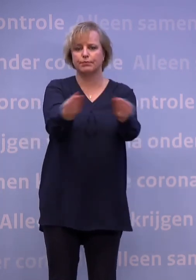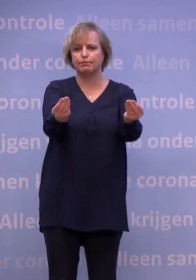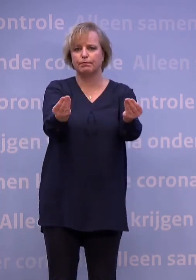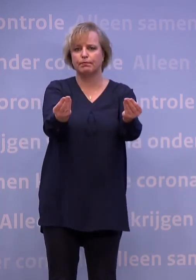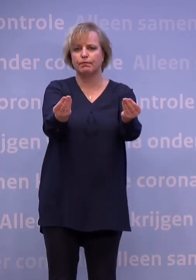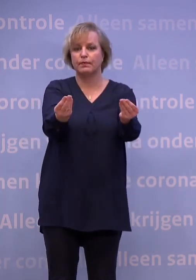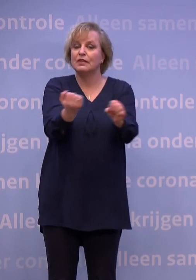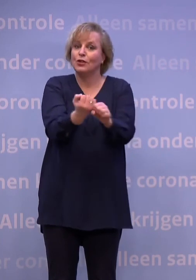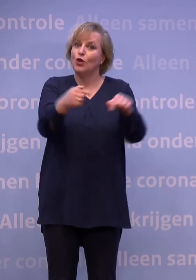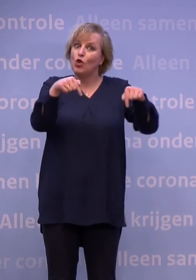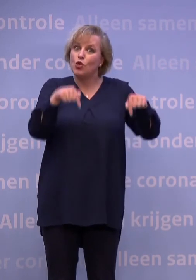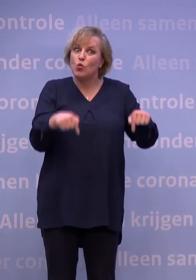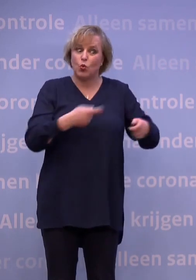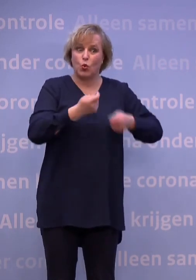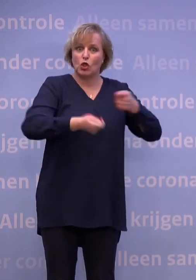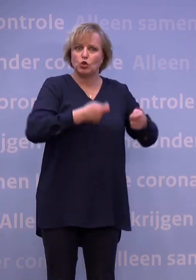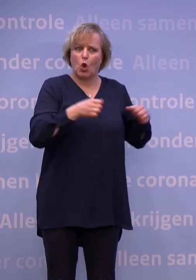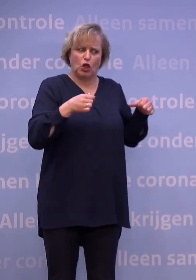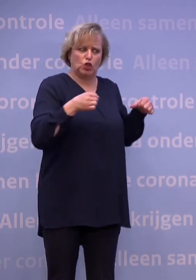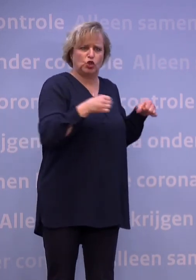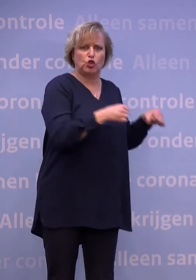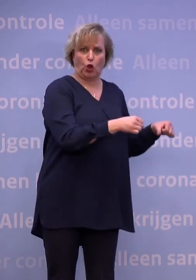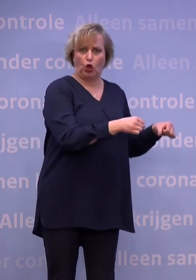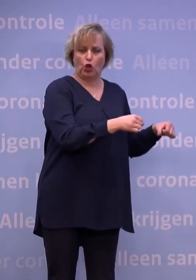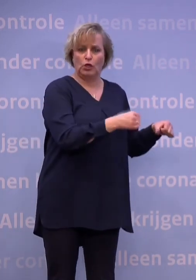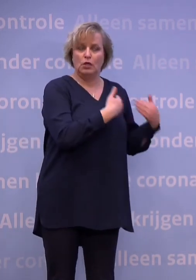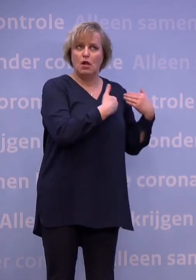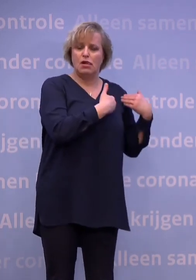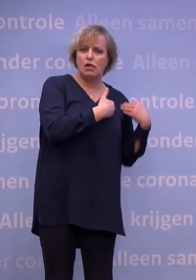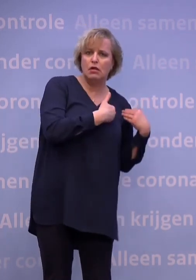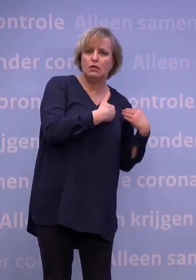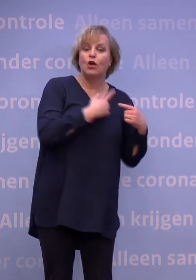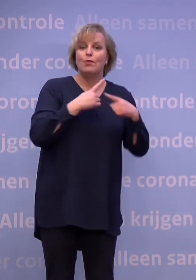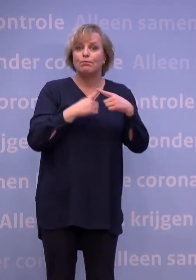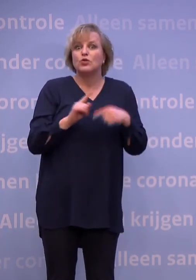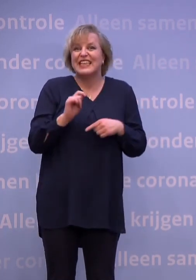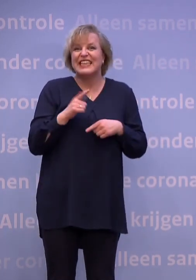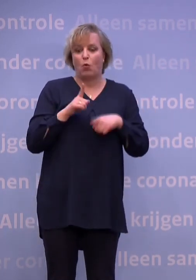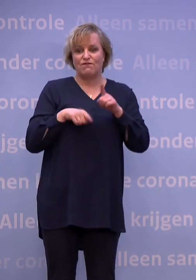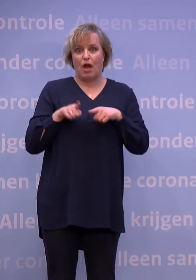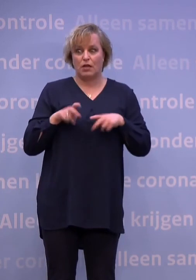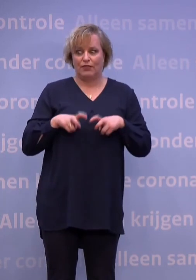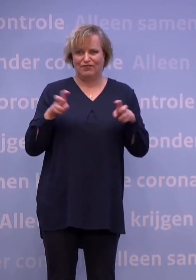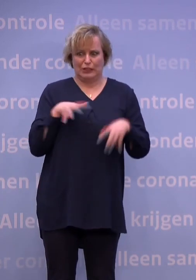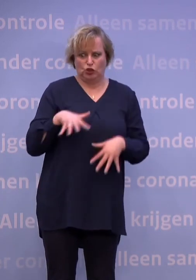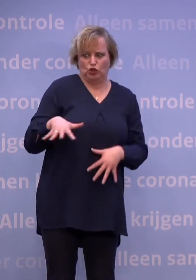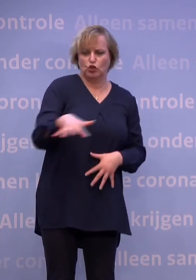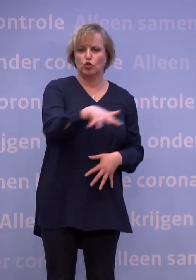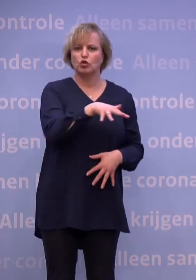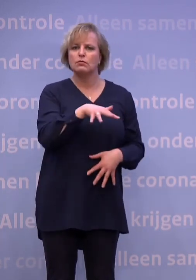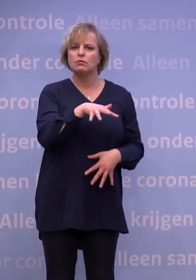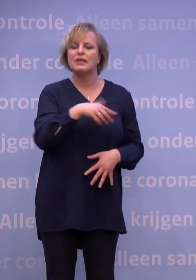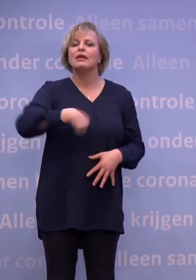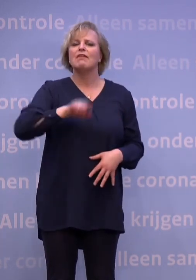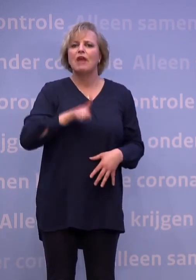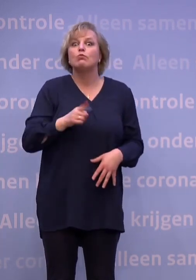juist nu de zorg zo onder druk staat nog, nu er een nieuwe variant van het virus rondgaat, juist nu moeten we nog beter